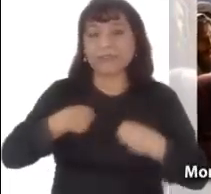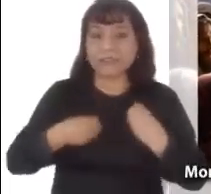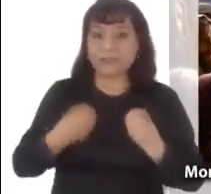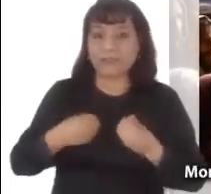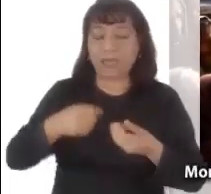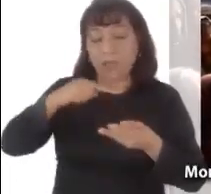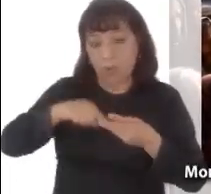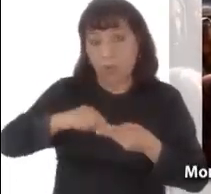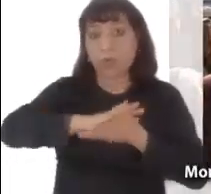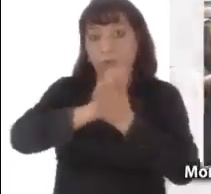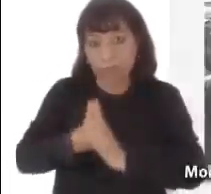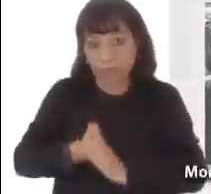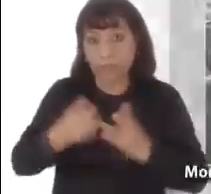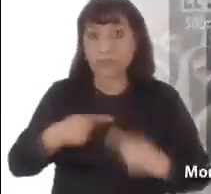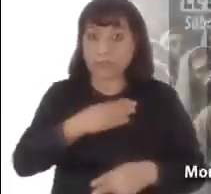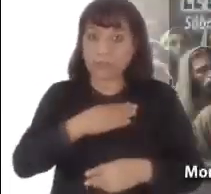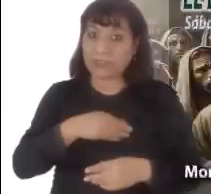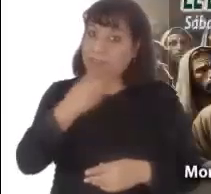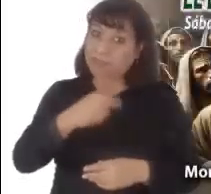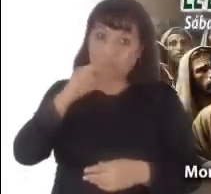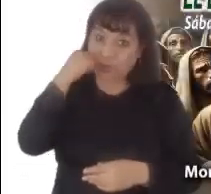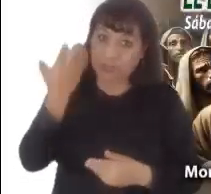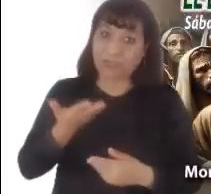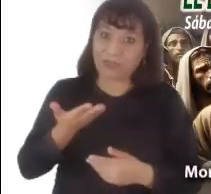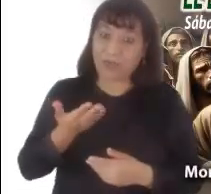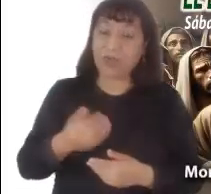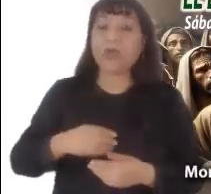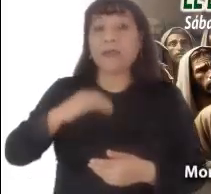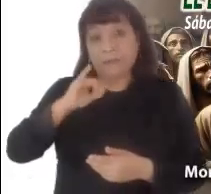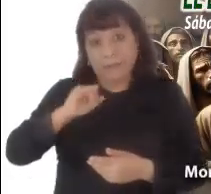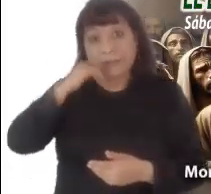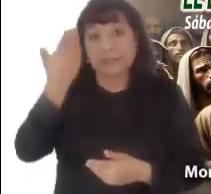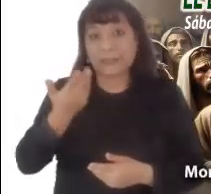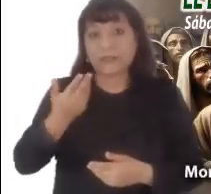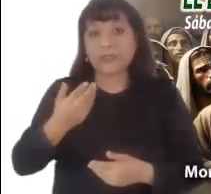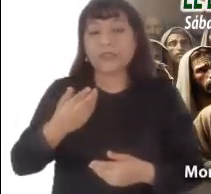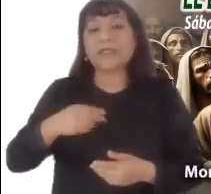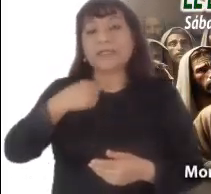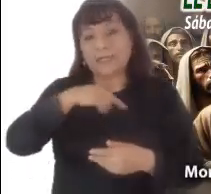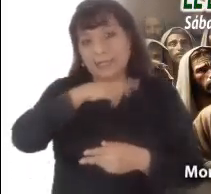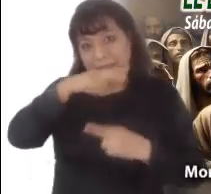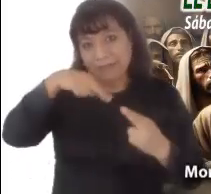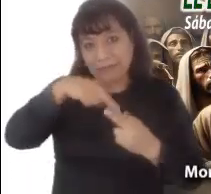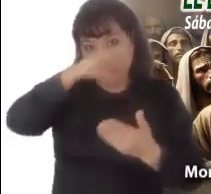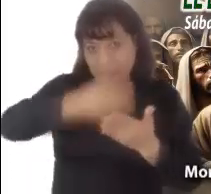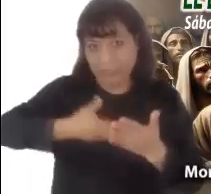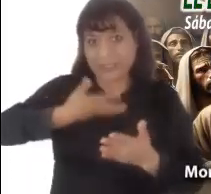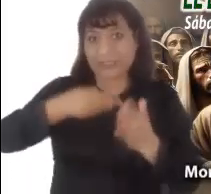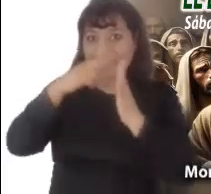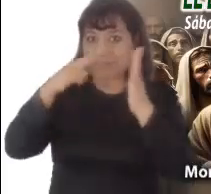acciones. Quisiéramos hacernos una religión y unas normas a nuestro modo,